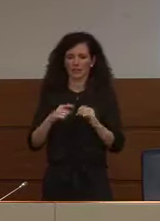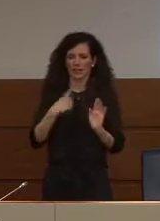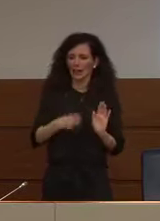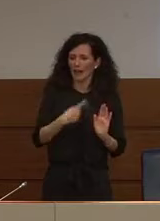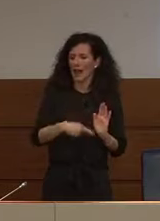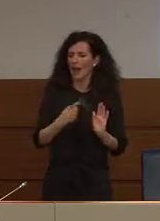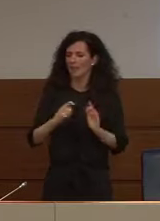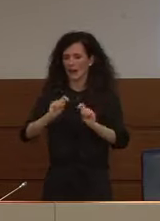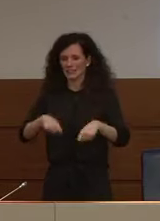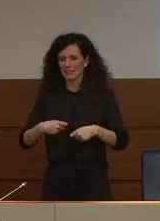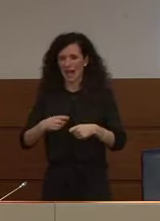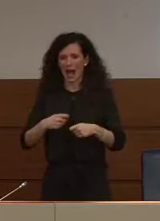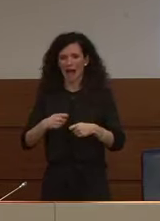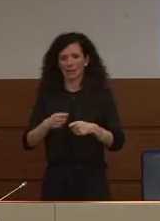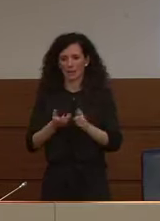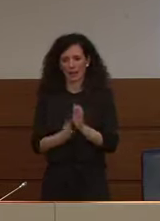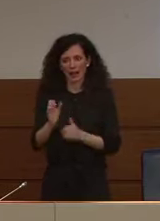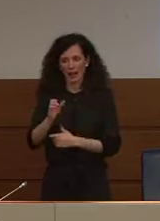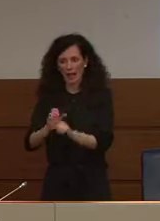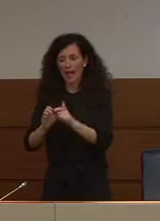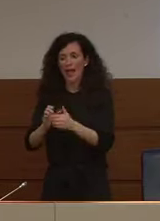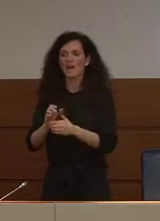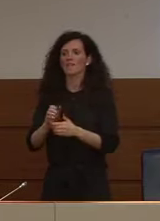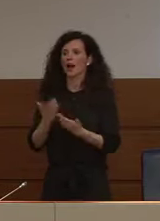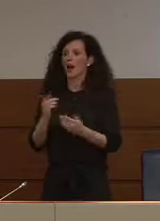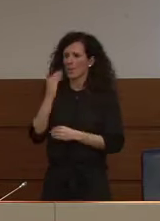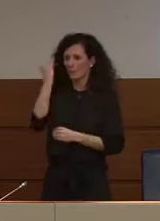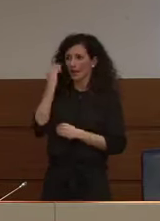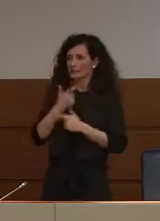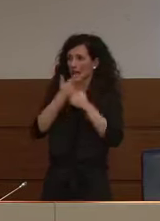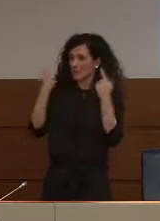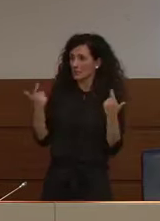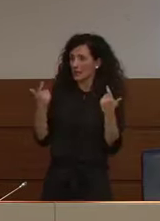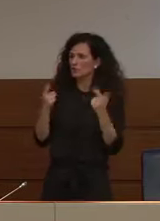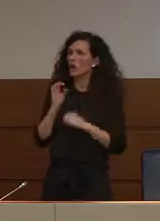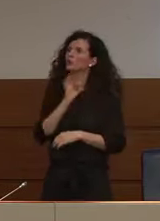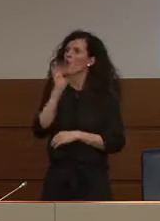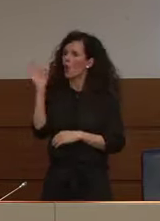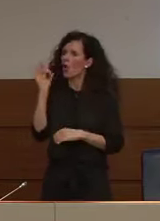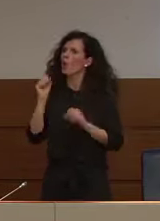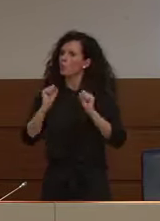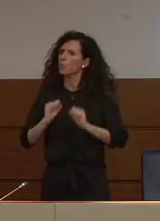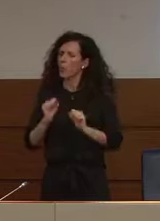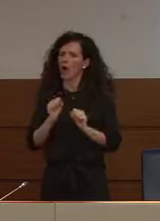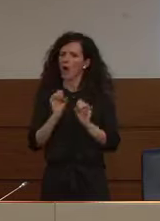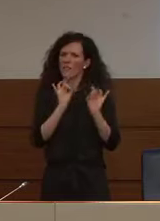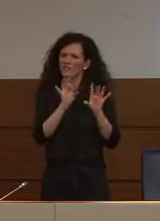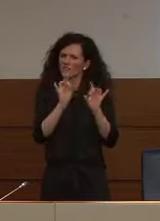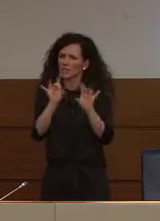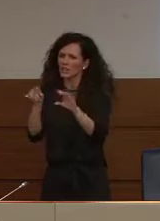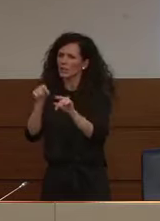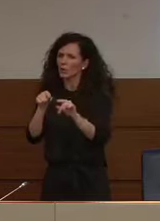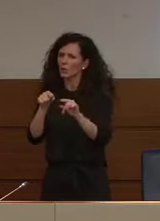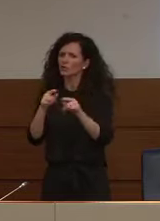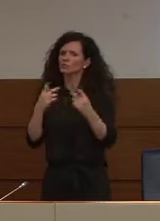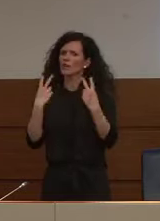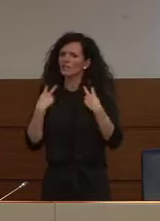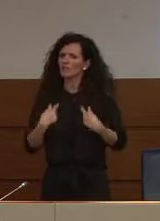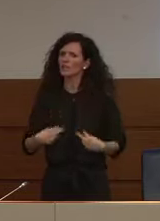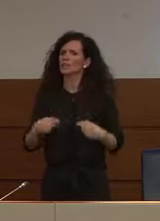quant'altro si sta esagerando secondo lei o c'è una possibilità reale che il virus abbia comunque una vita